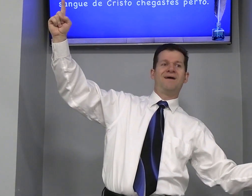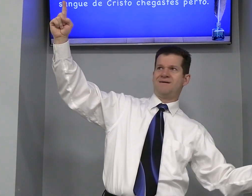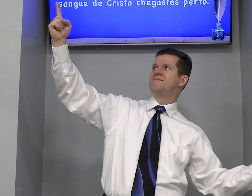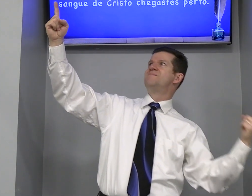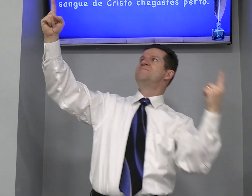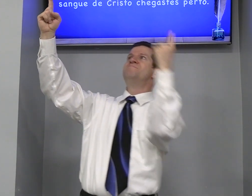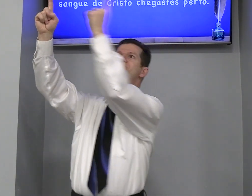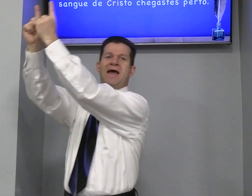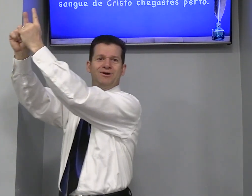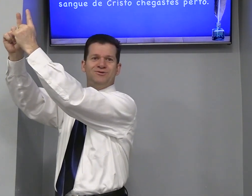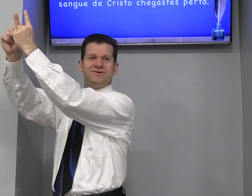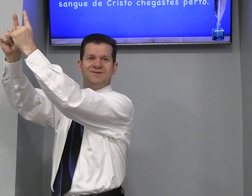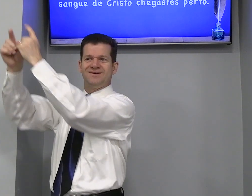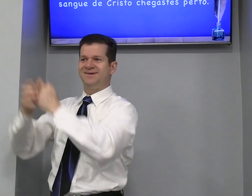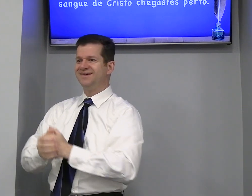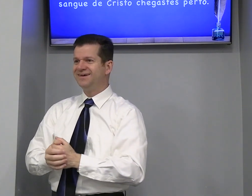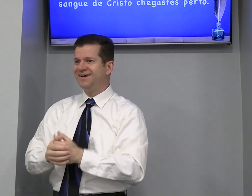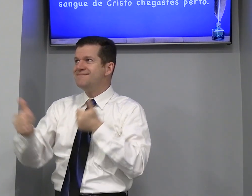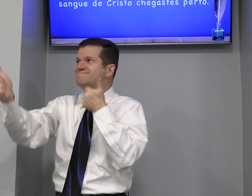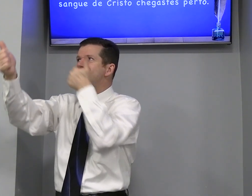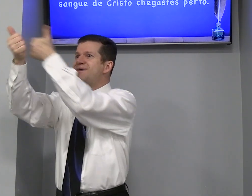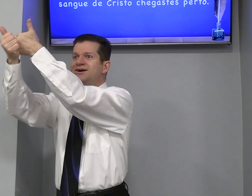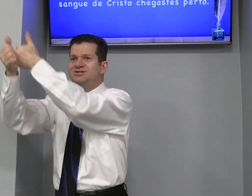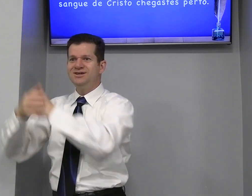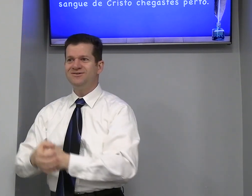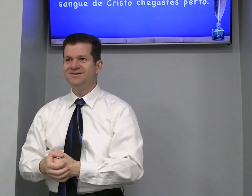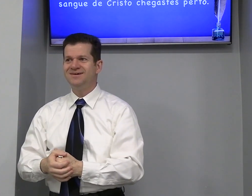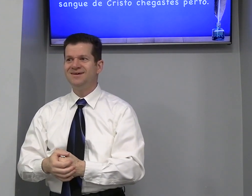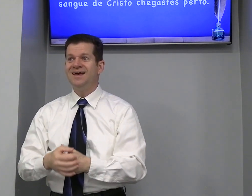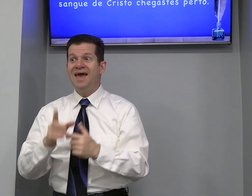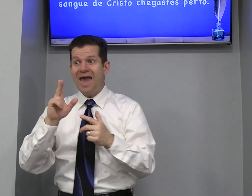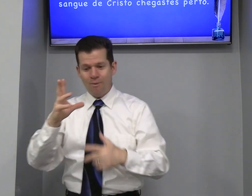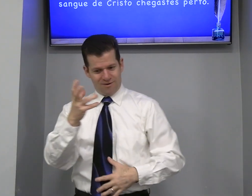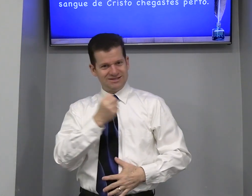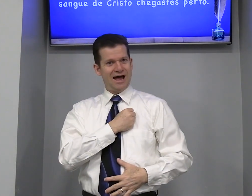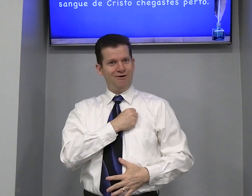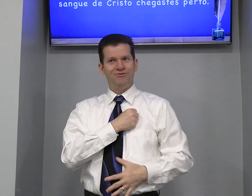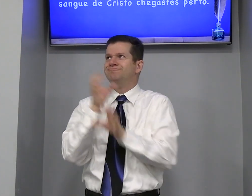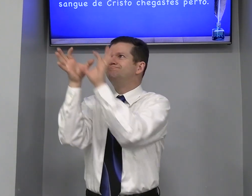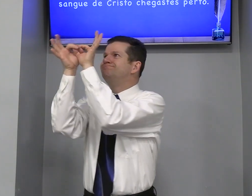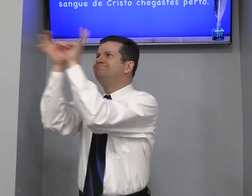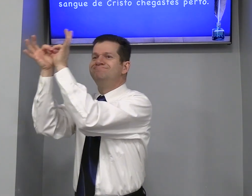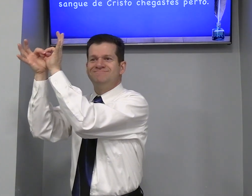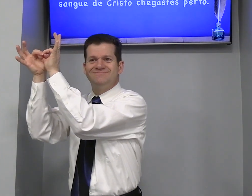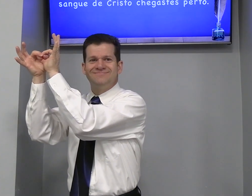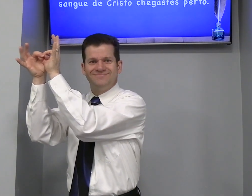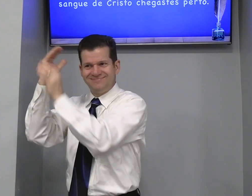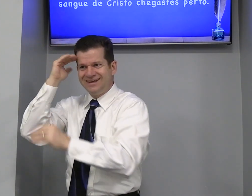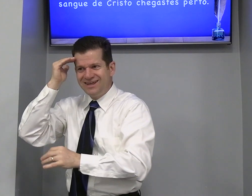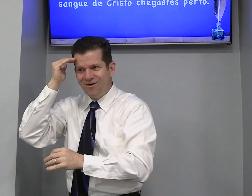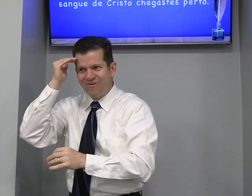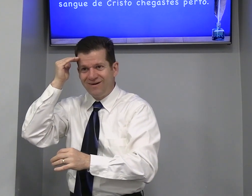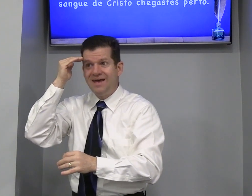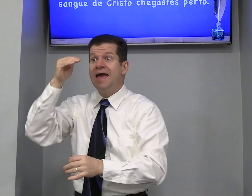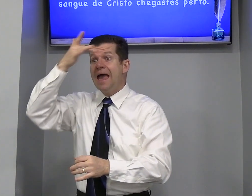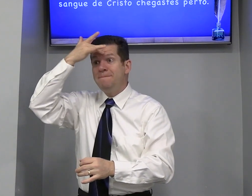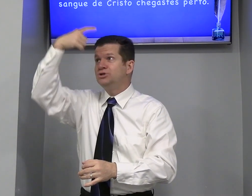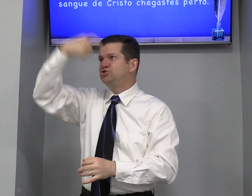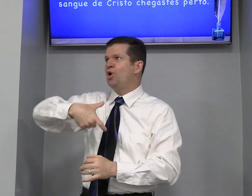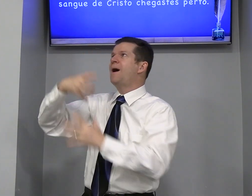Perto Pertinho Igual que salvo Entendeu? É a pessoa